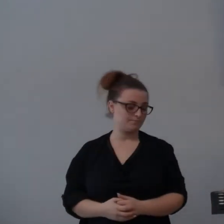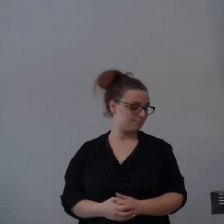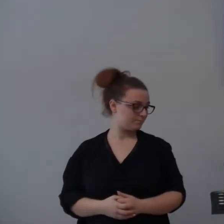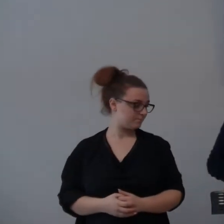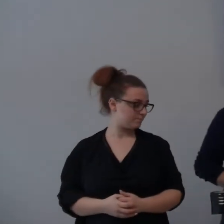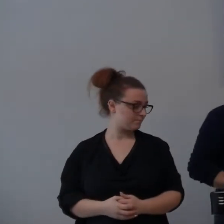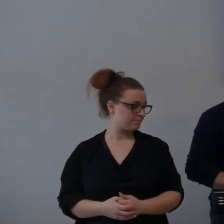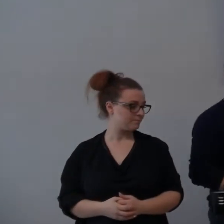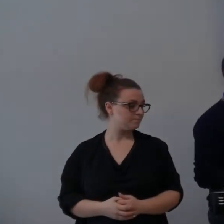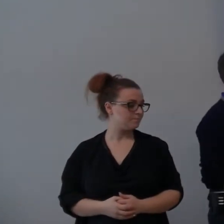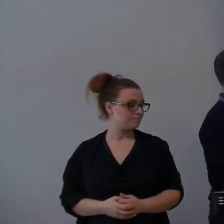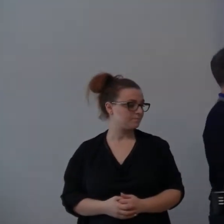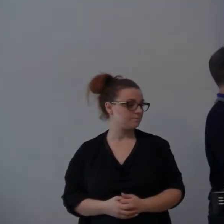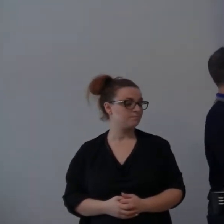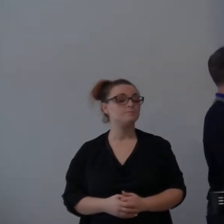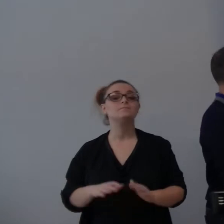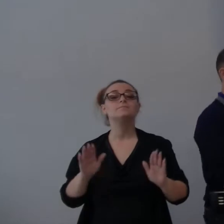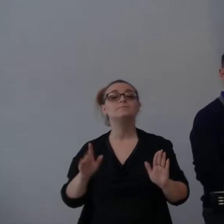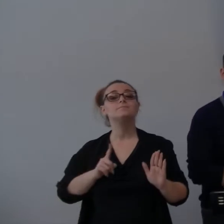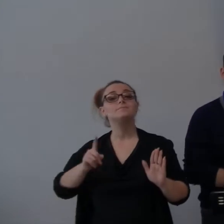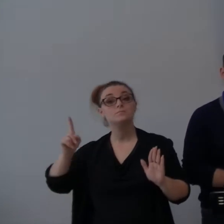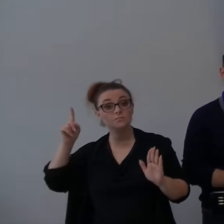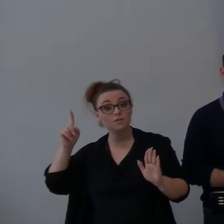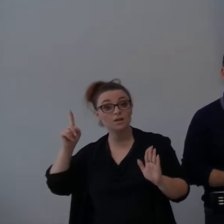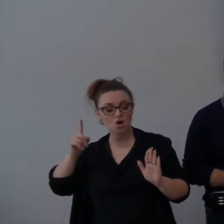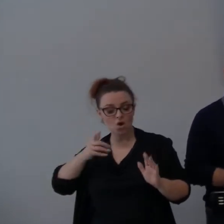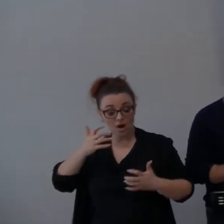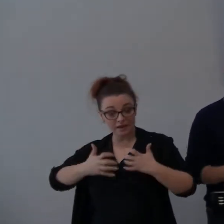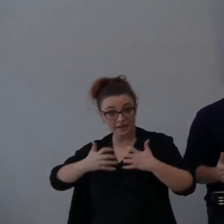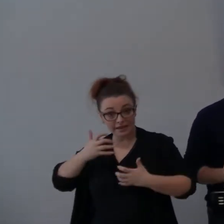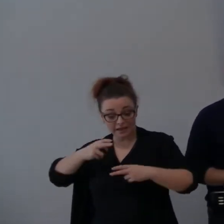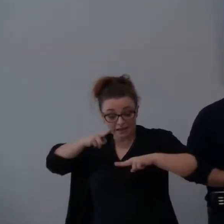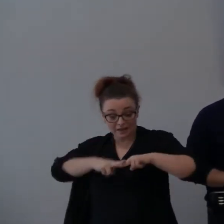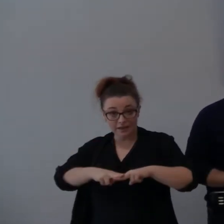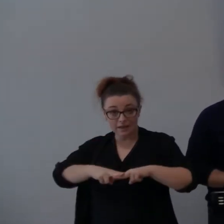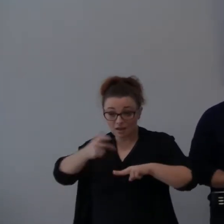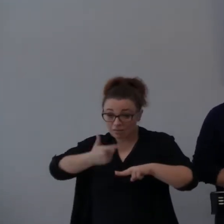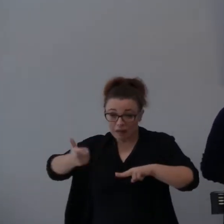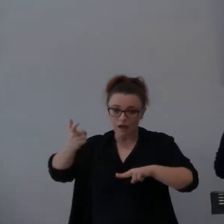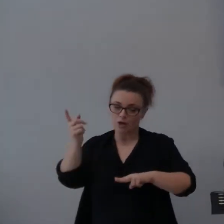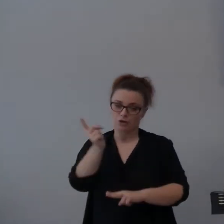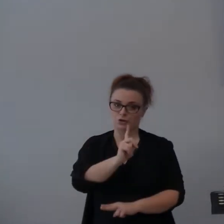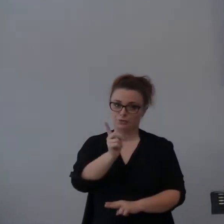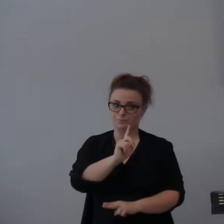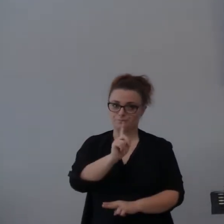Ma Dio non serva la sua ira in eterno e non contesta in eterno.